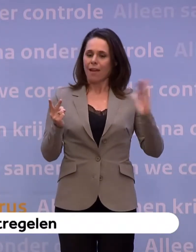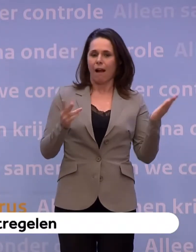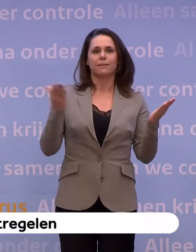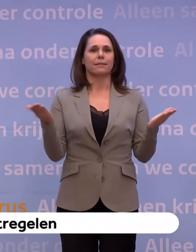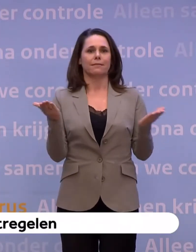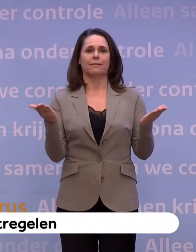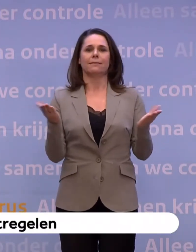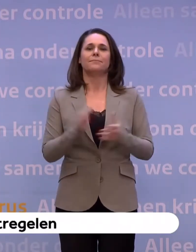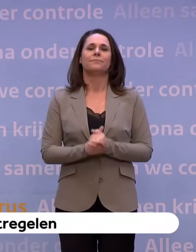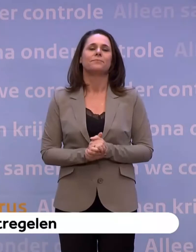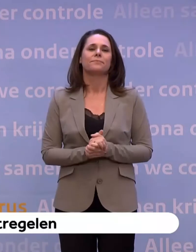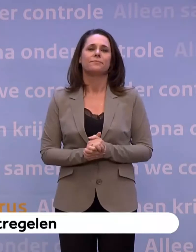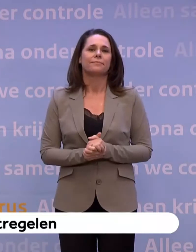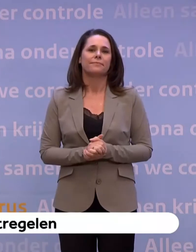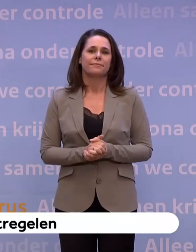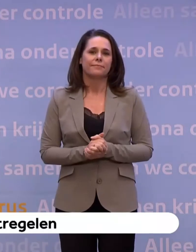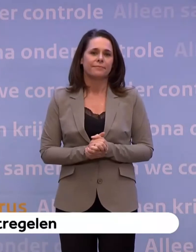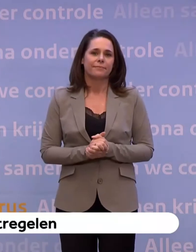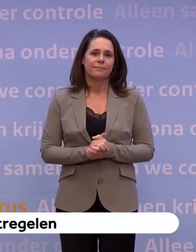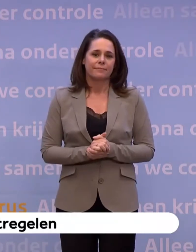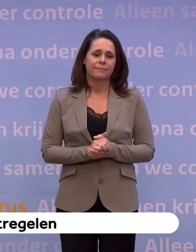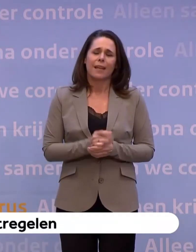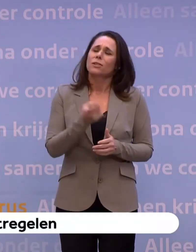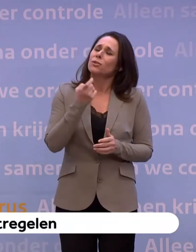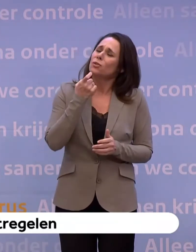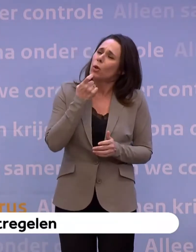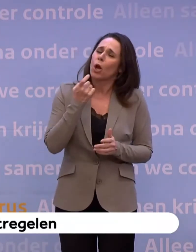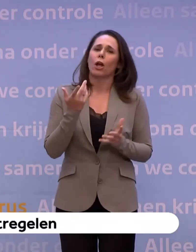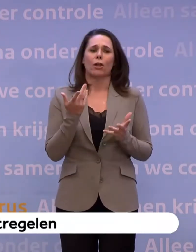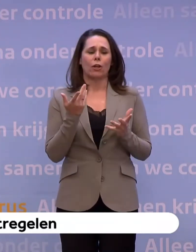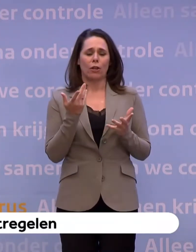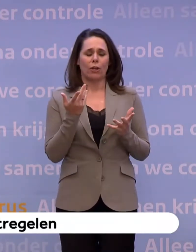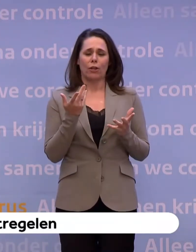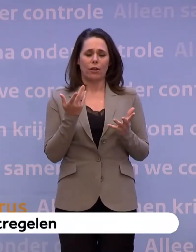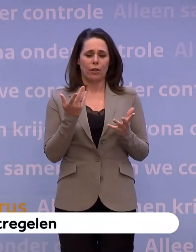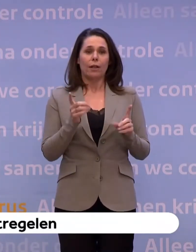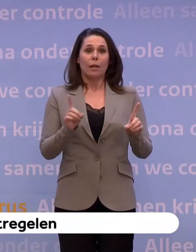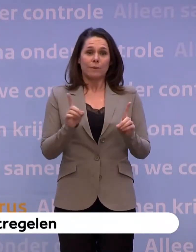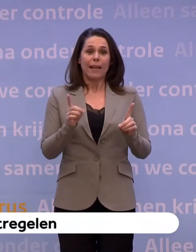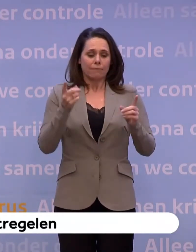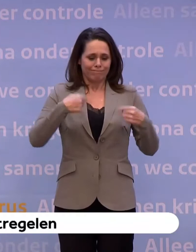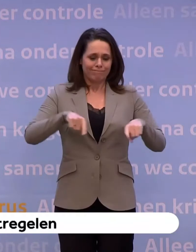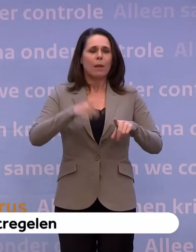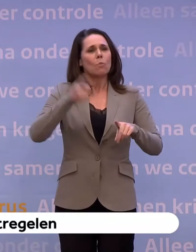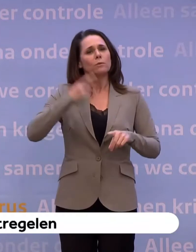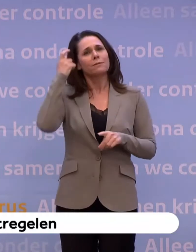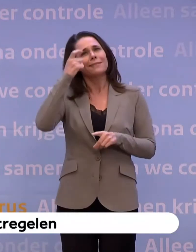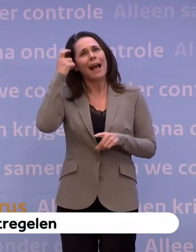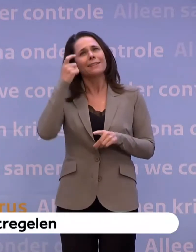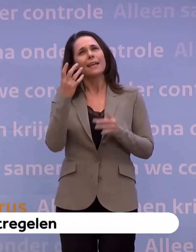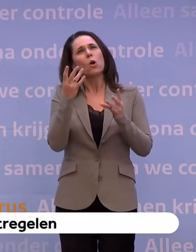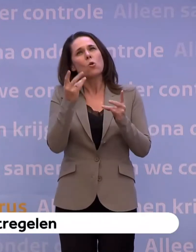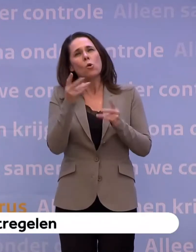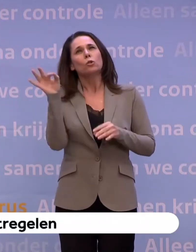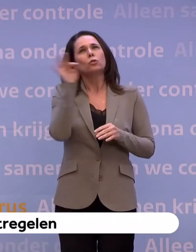van dezelfde medaille. En natuurlijk ontslaat ons dat niet van de plicht na te denken over de beste weg